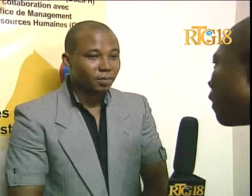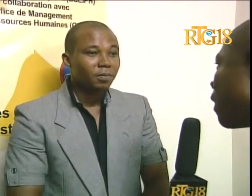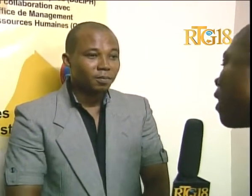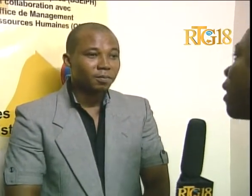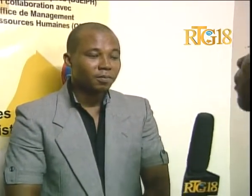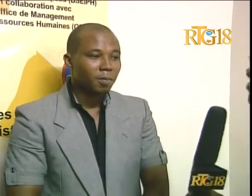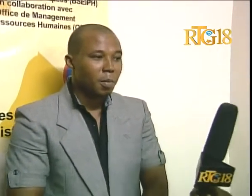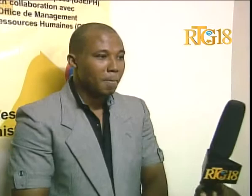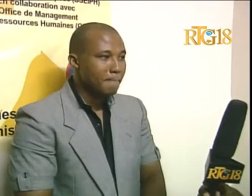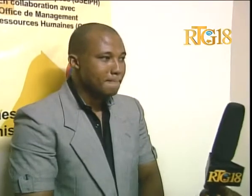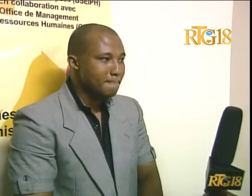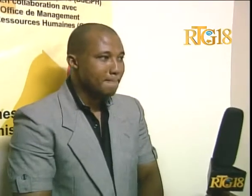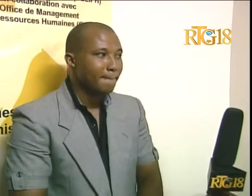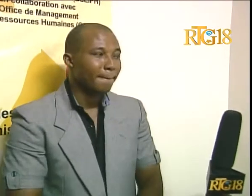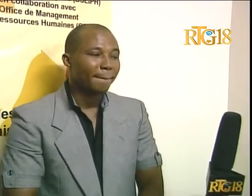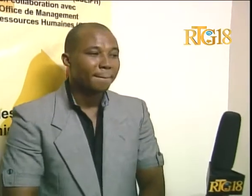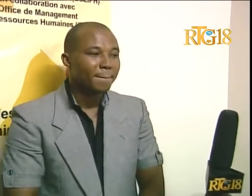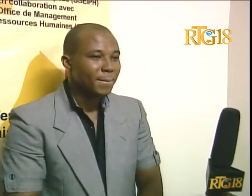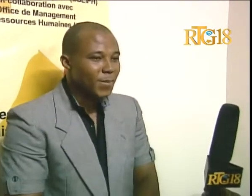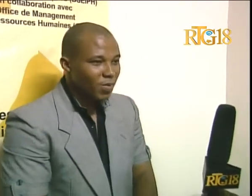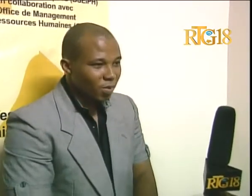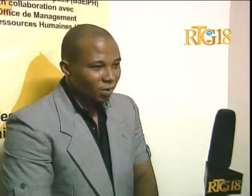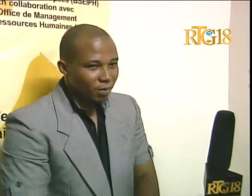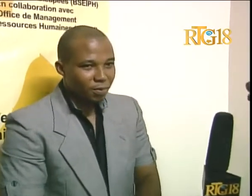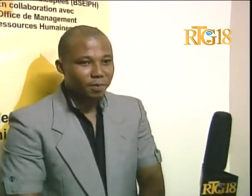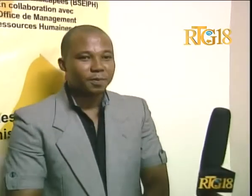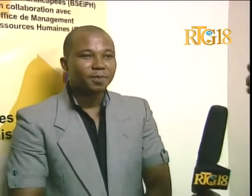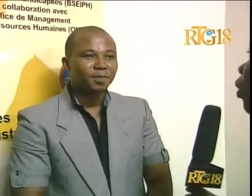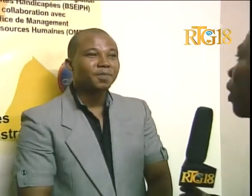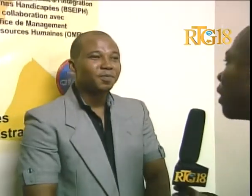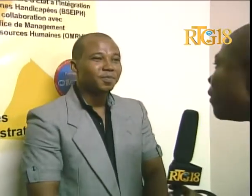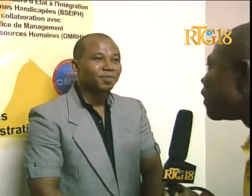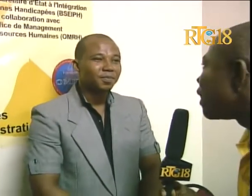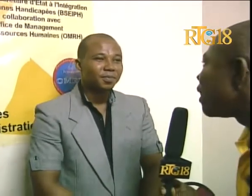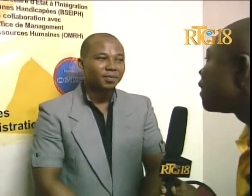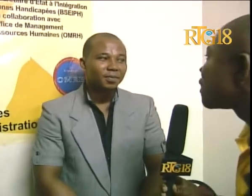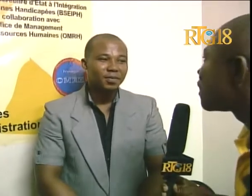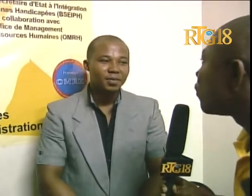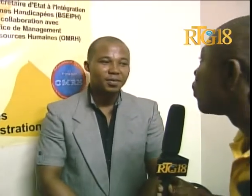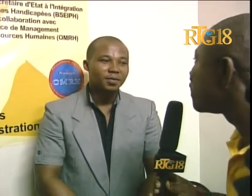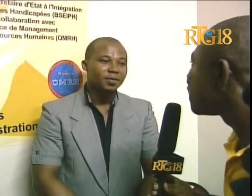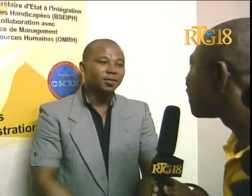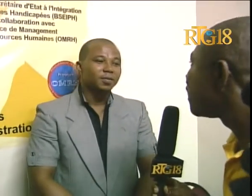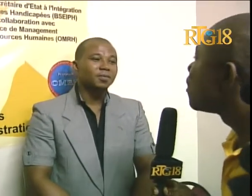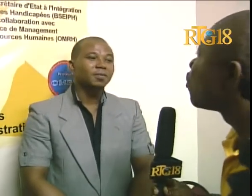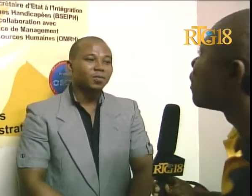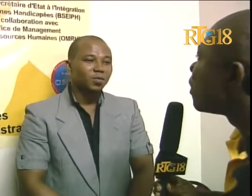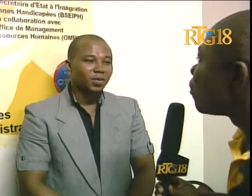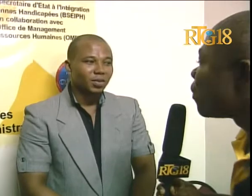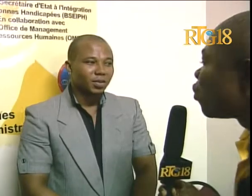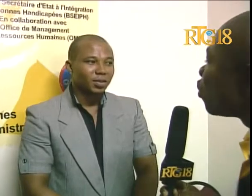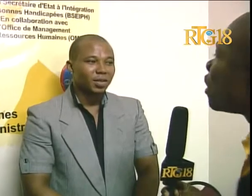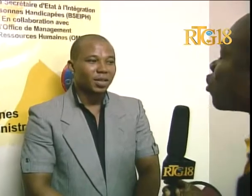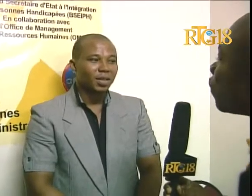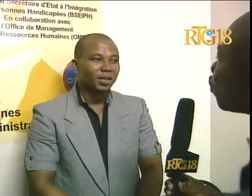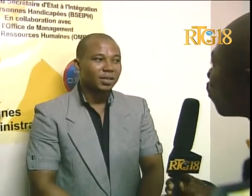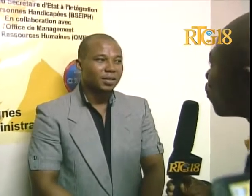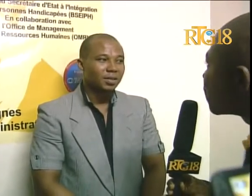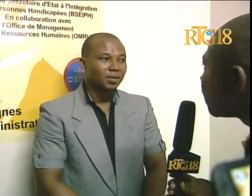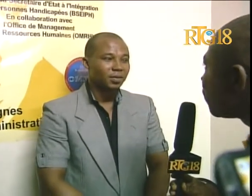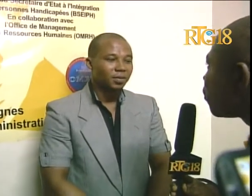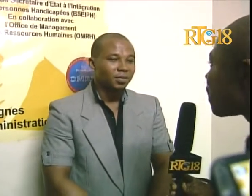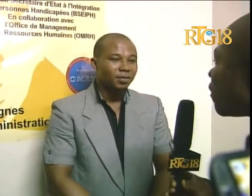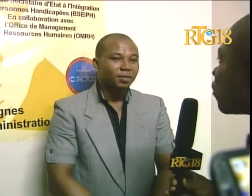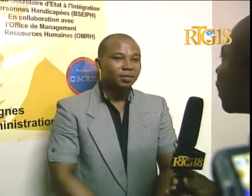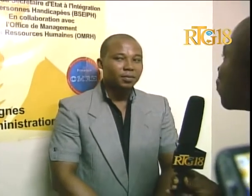anonse, yap mande pou populasyon, konserve dokumman, pou parete bor rivier, et cetera, pou pou déjetet li, pou pou, pou, svev tout